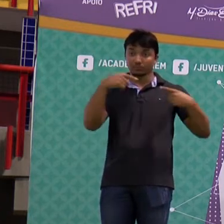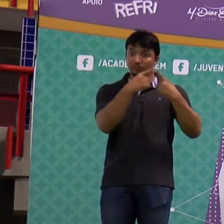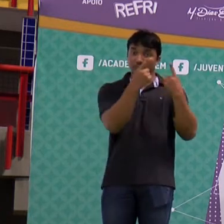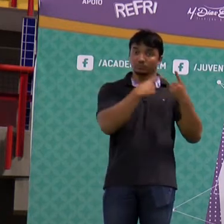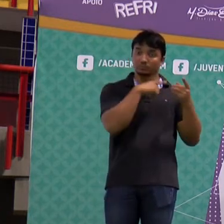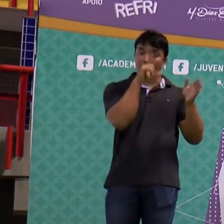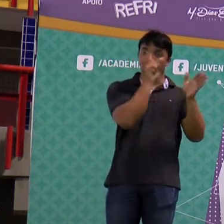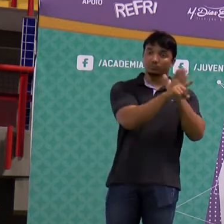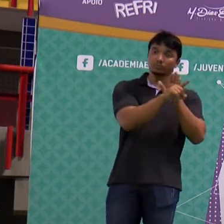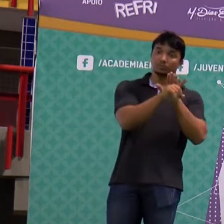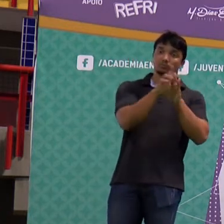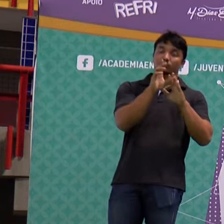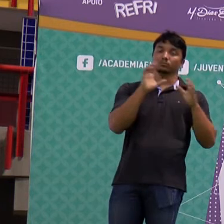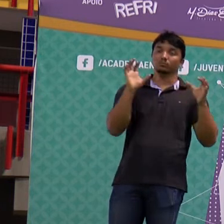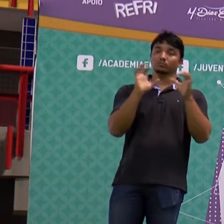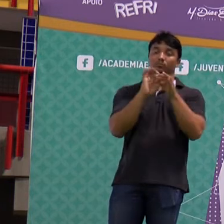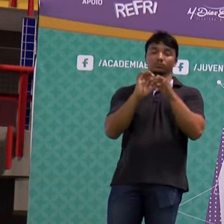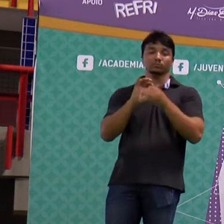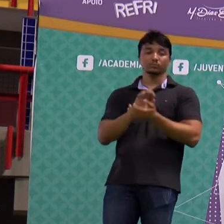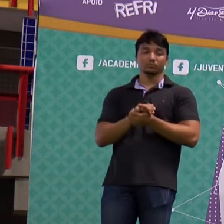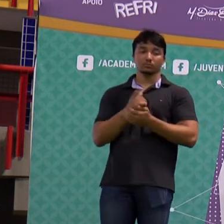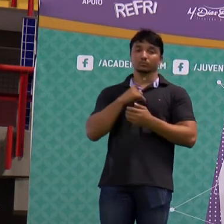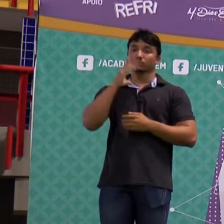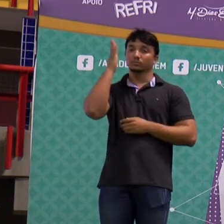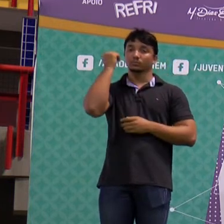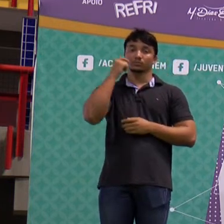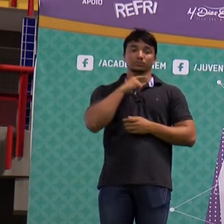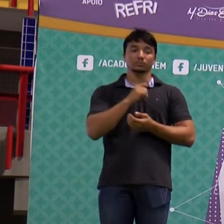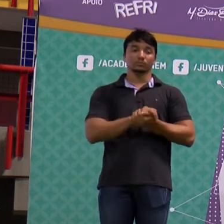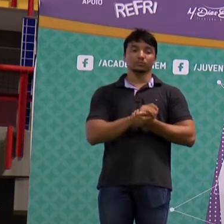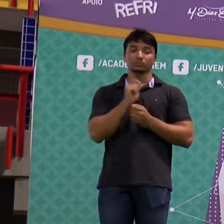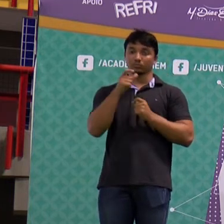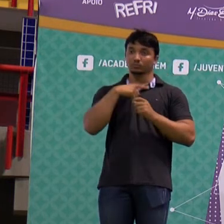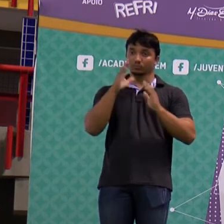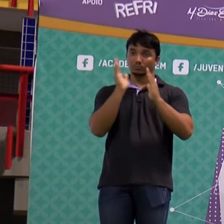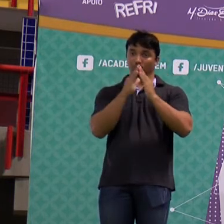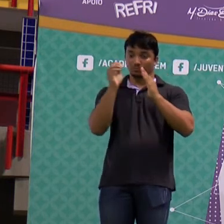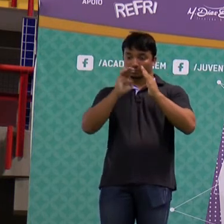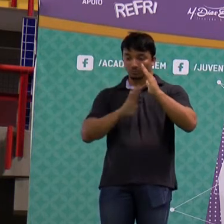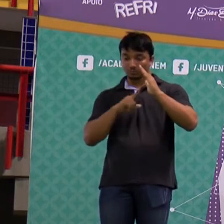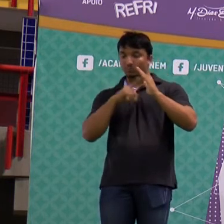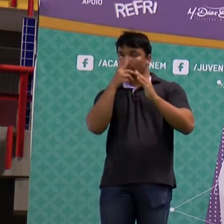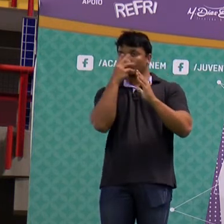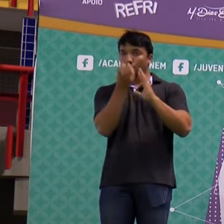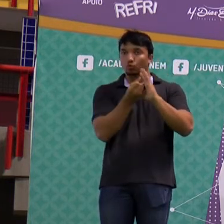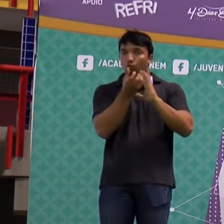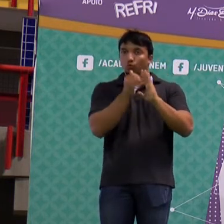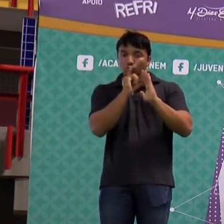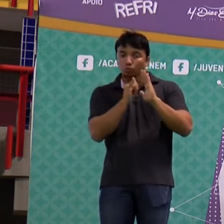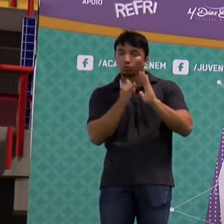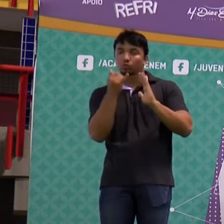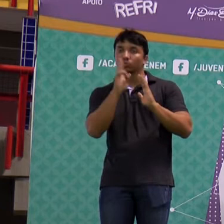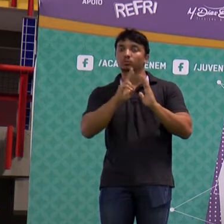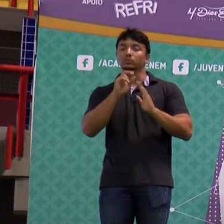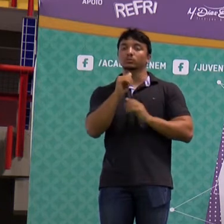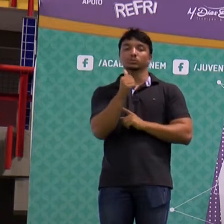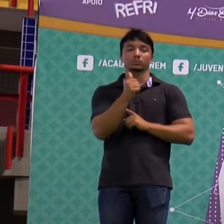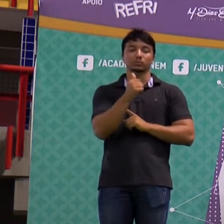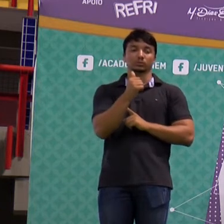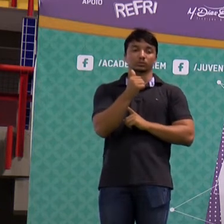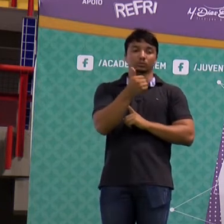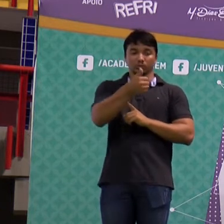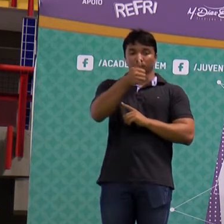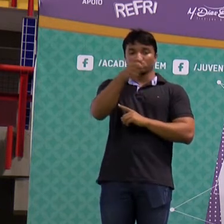com os dados da produção de energia no Brasil, e sabendo que uma residência brasileira consome em média 156 kWh, hora.